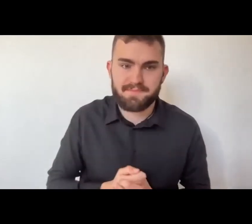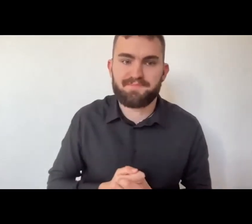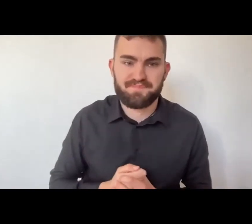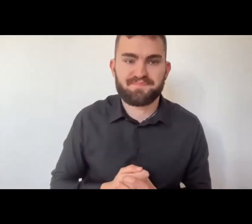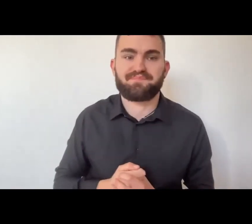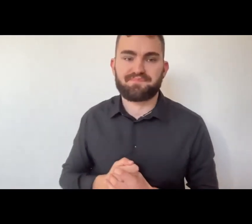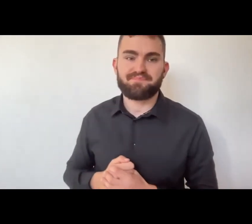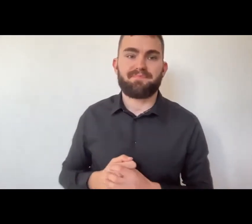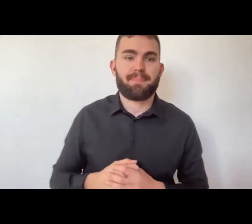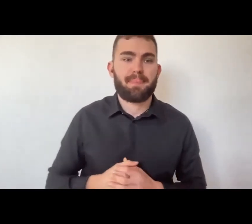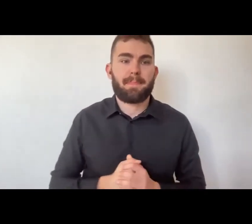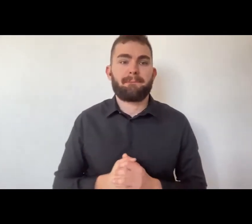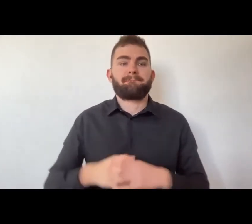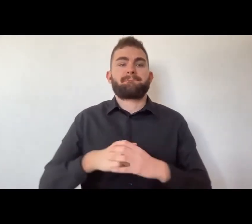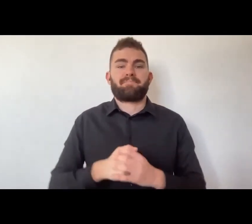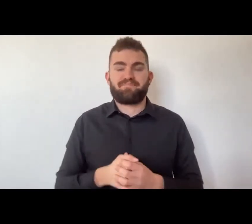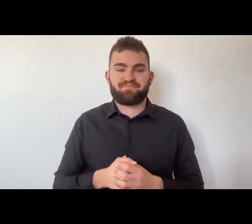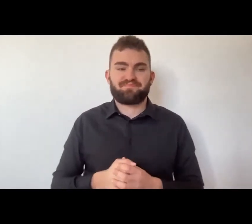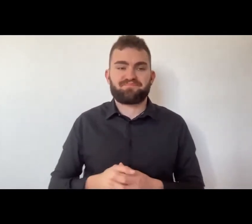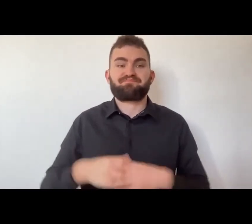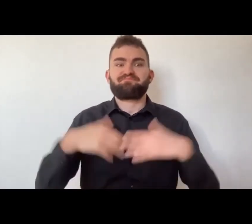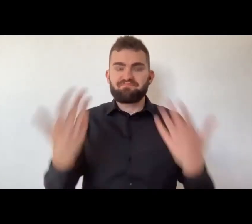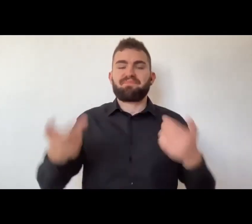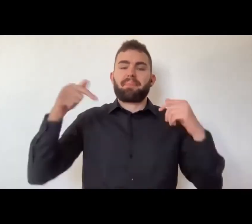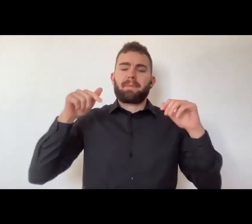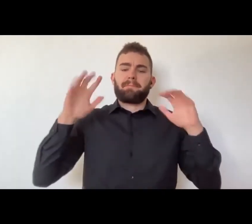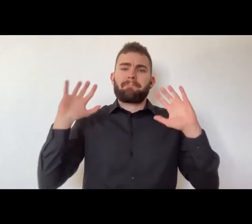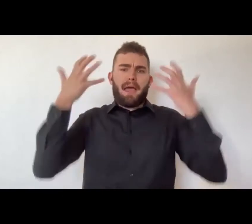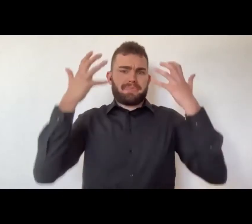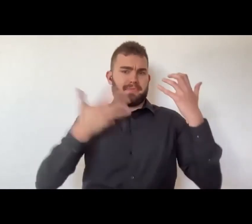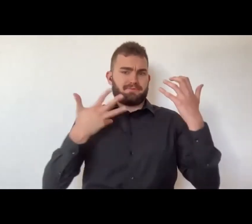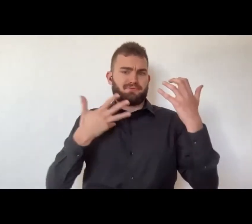Usa gli strumenti per arrivare dove può.